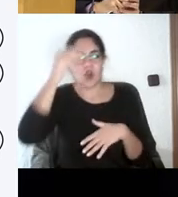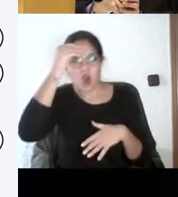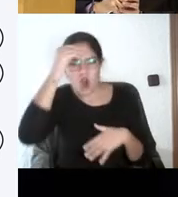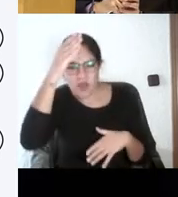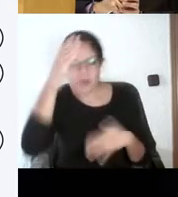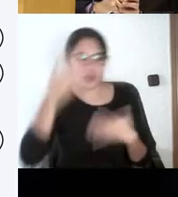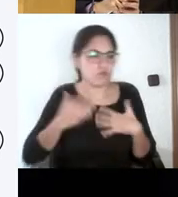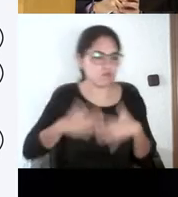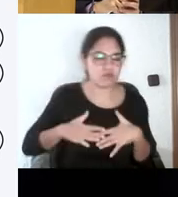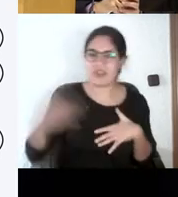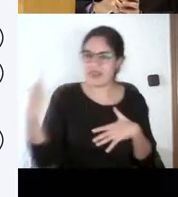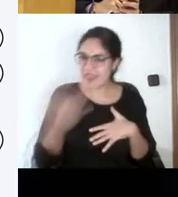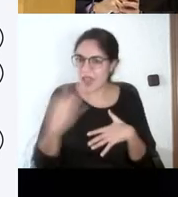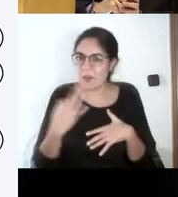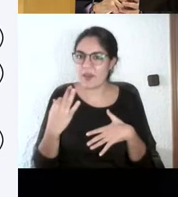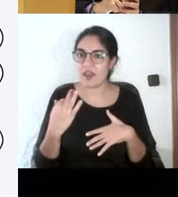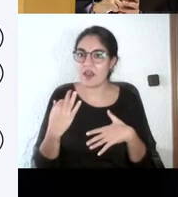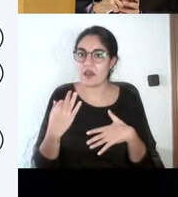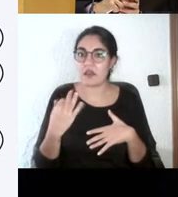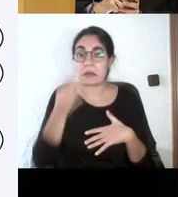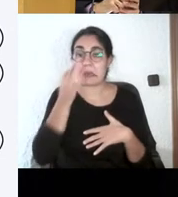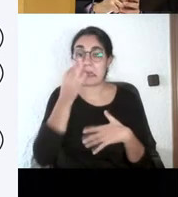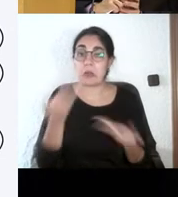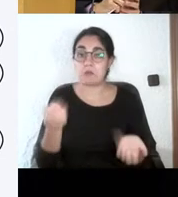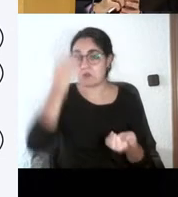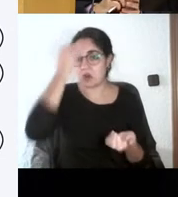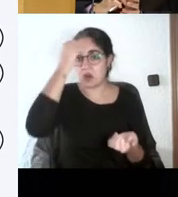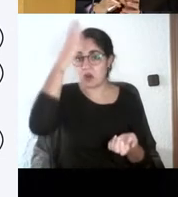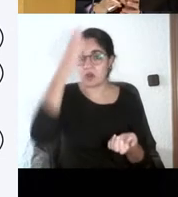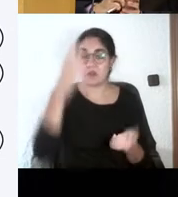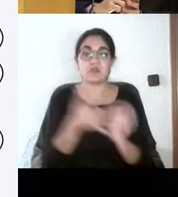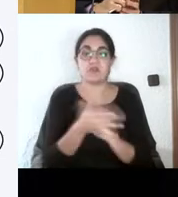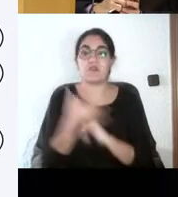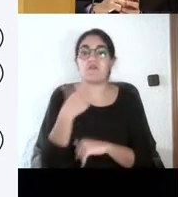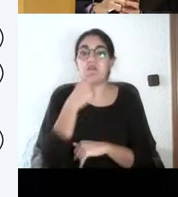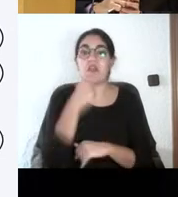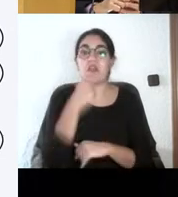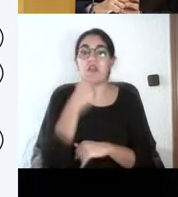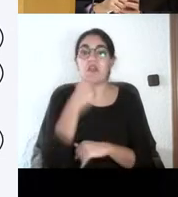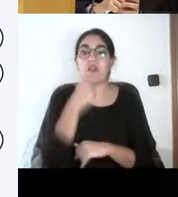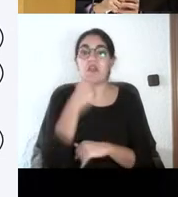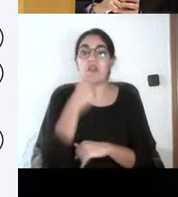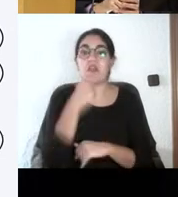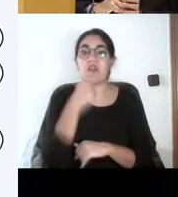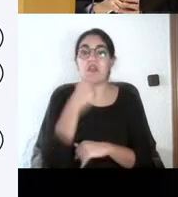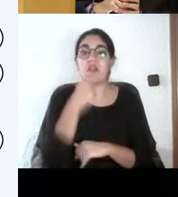cuando esos conocimientos los puedo obtener a golpe de clic, de forma instantánea,